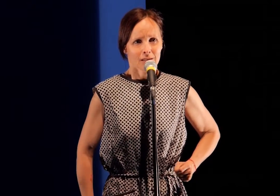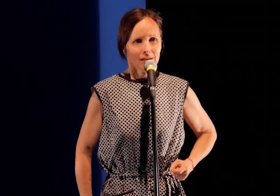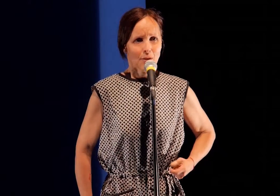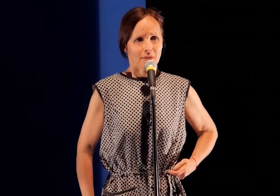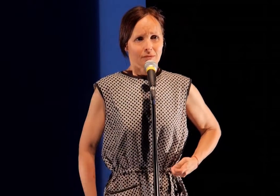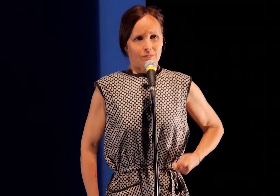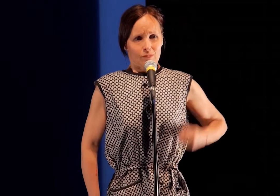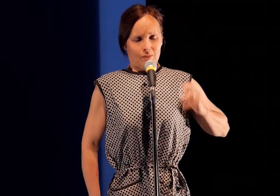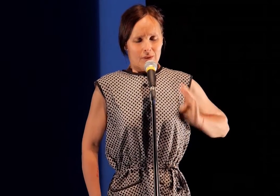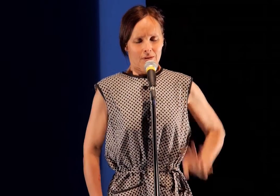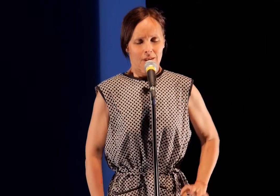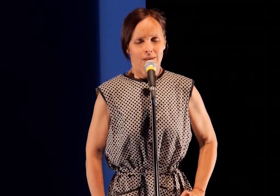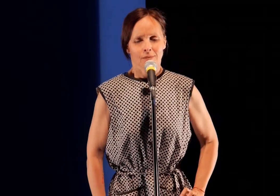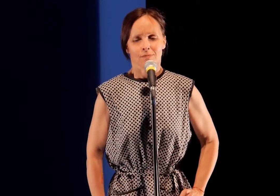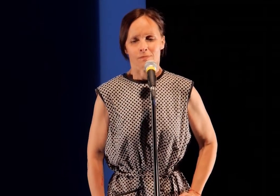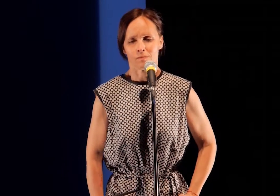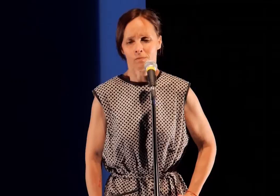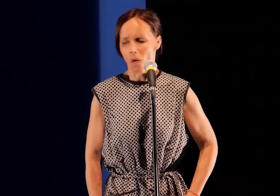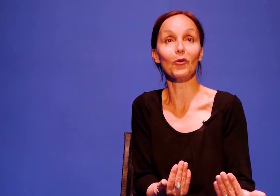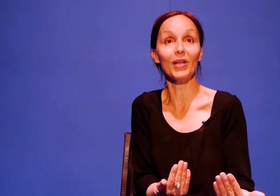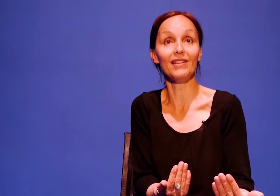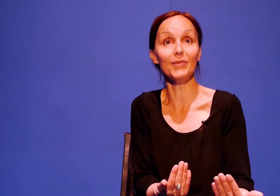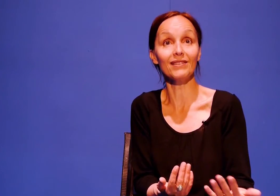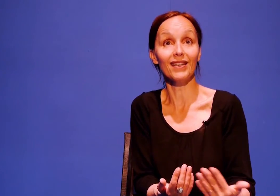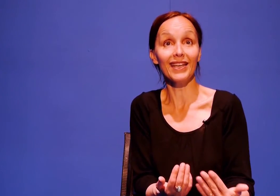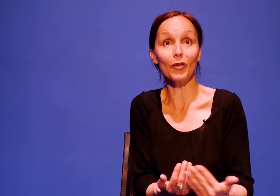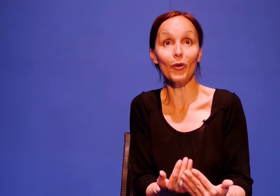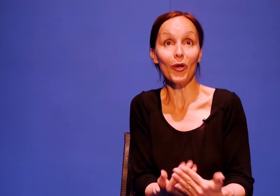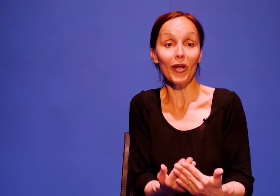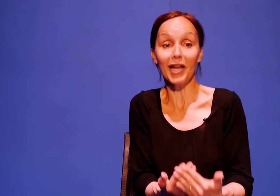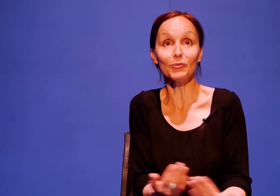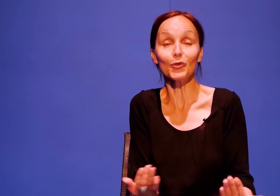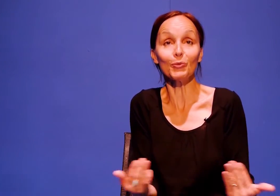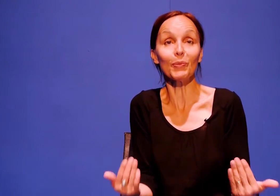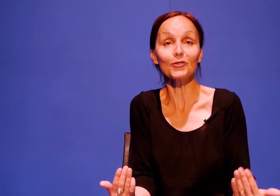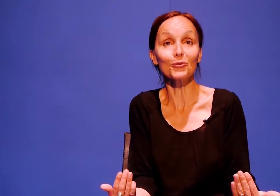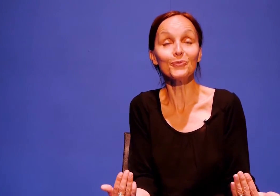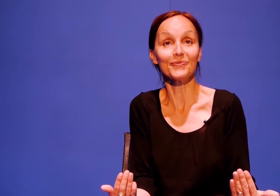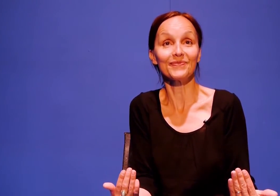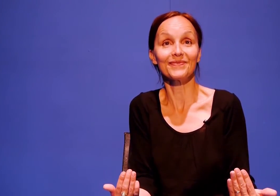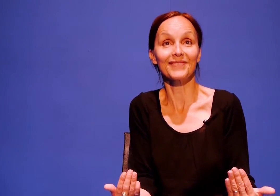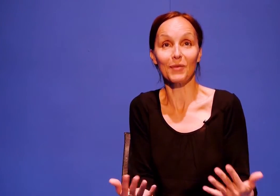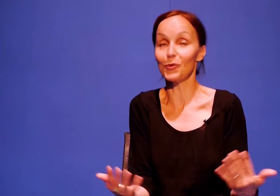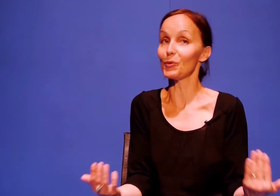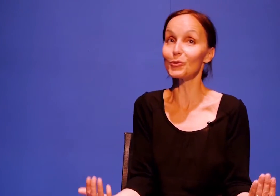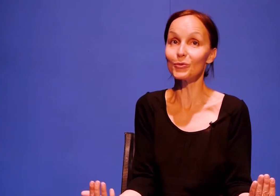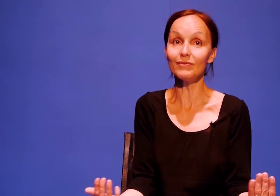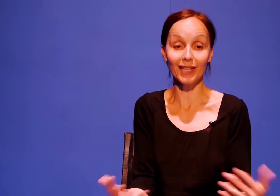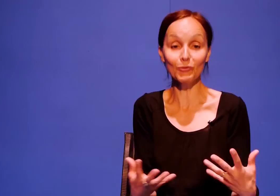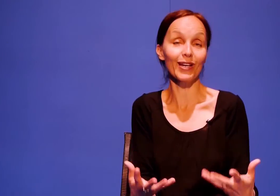avec les enfants, il une chose qu'on apprend, c'est où c'est qu met les limites et que l'amour ne peut pas tout. L'amour peut beaucoup, et l'amour est